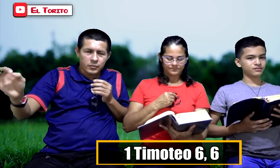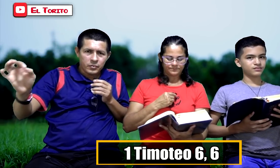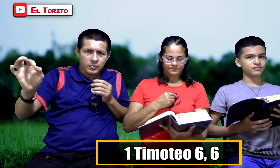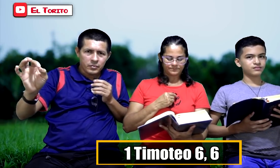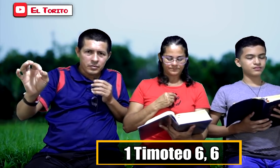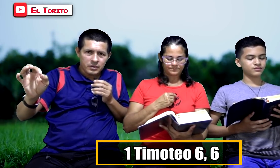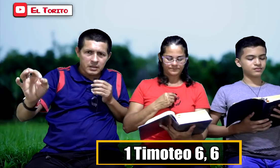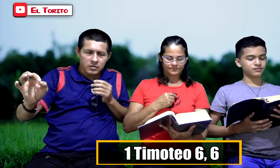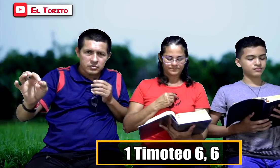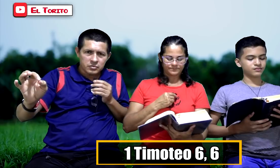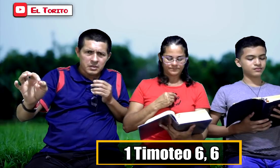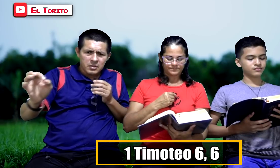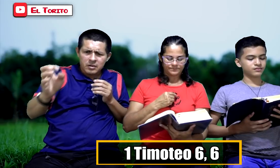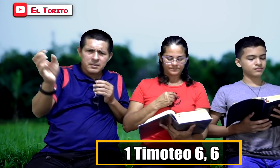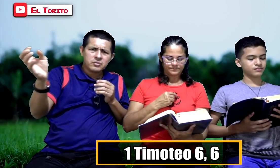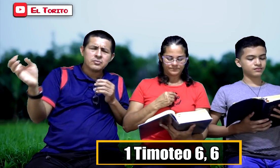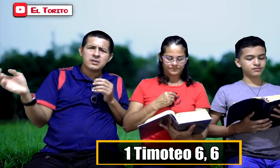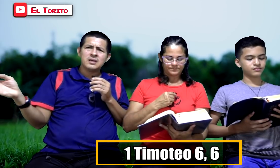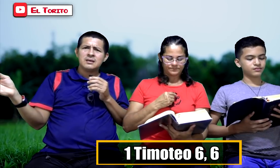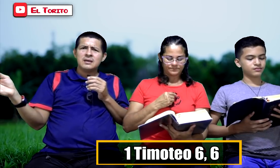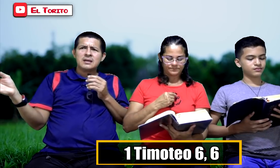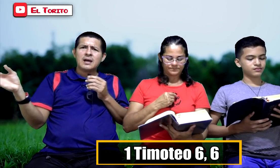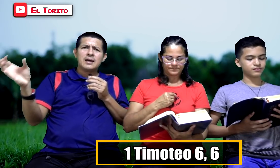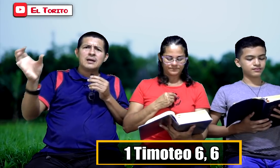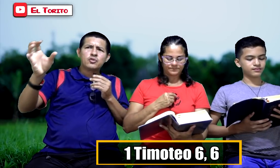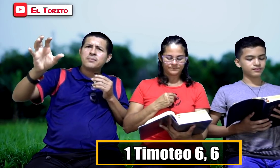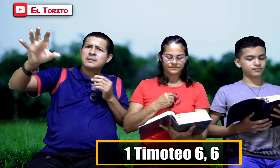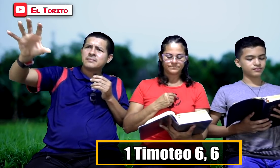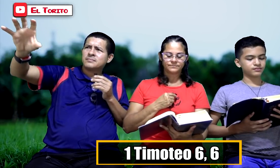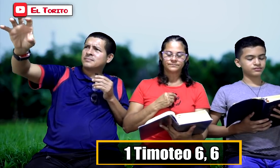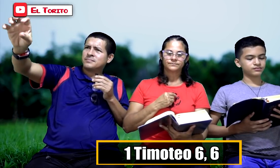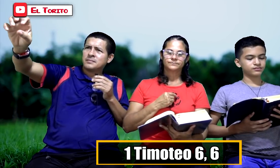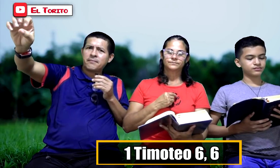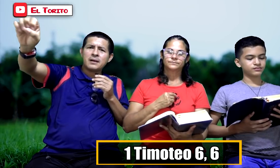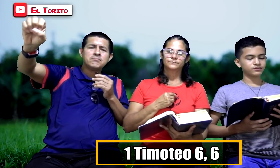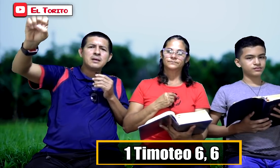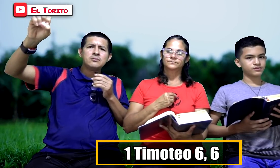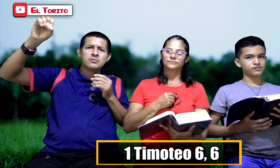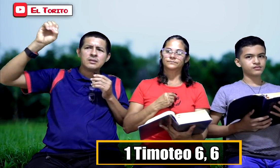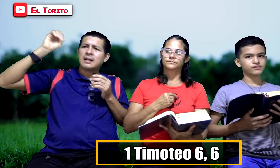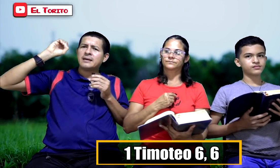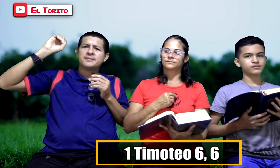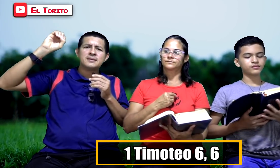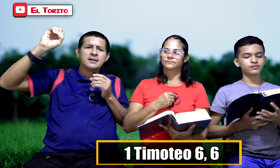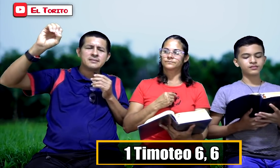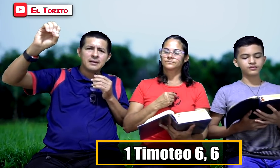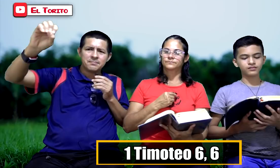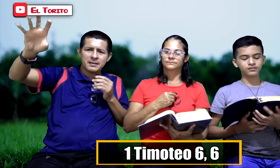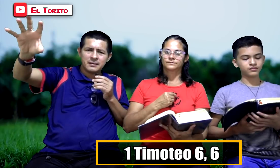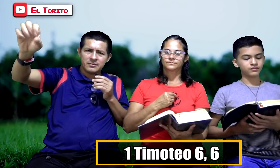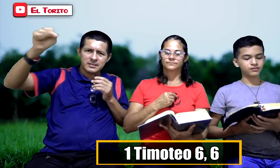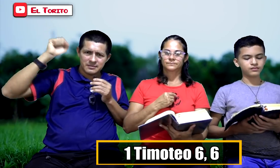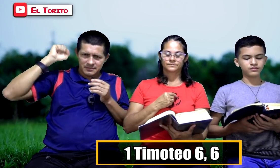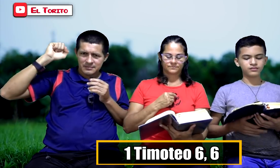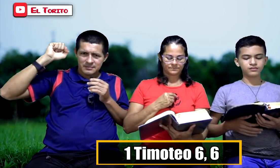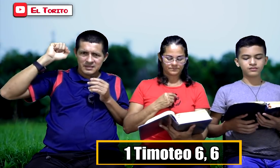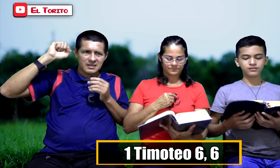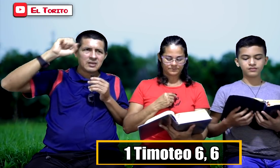puro negocio. ¿Han visto ustedes que toman fragmentos de las enseñanzas del Padre Luis? Le